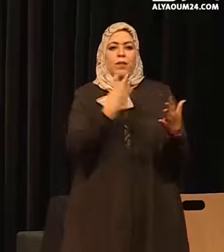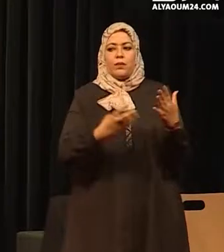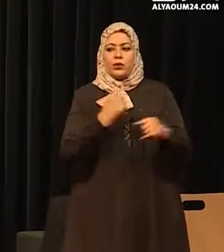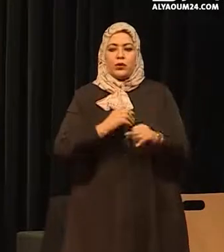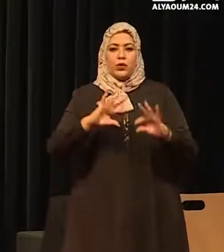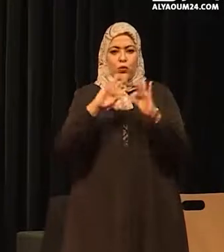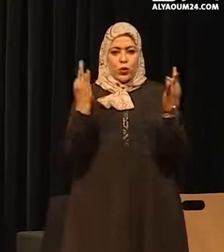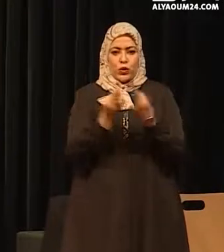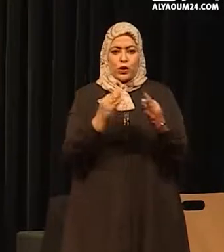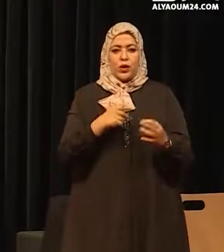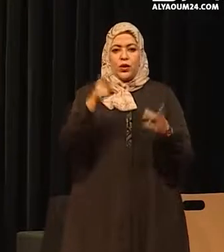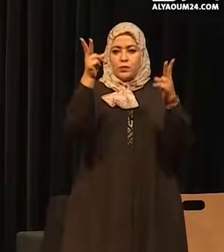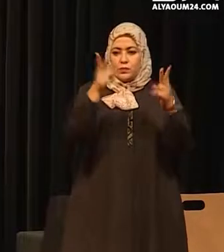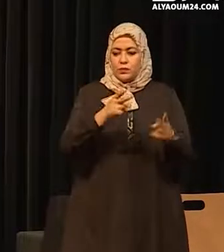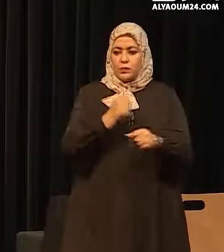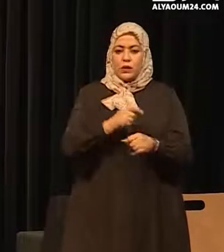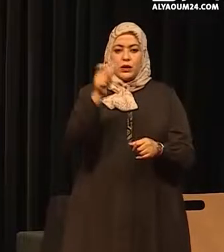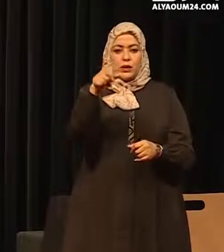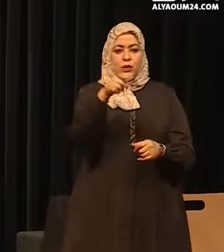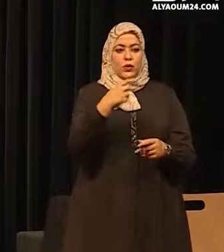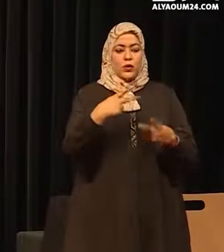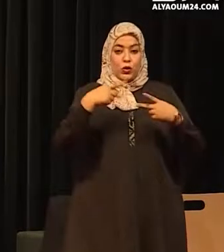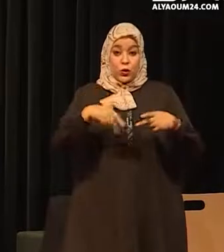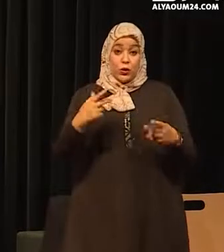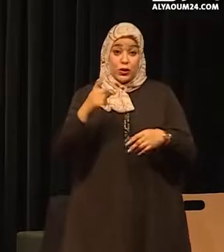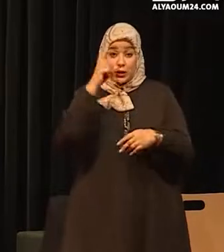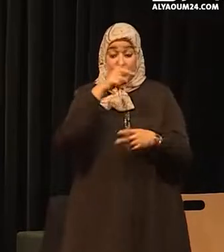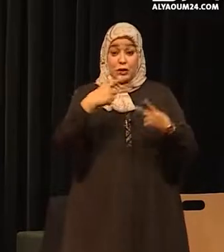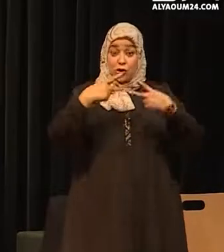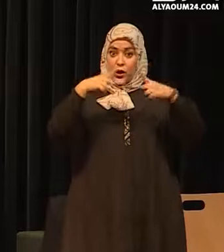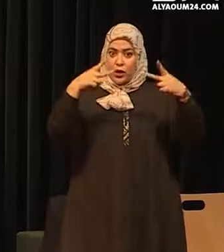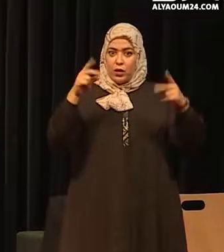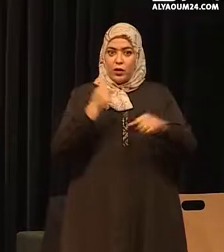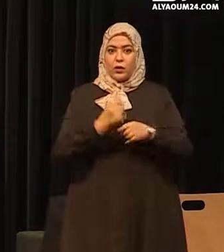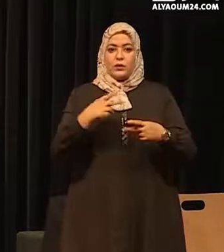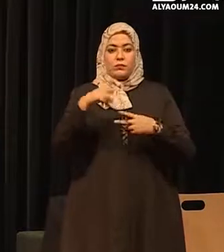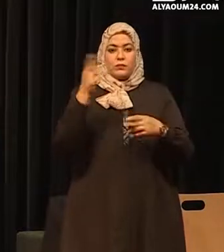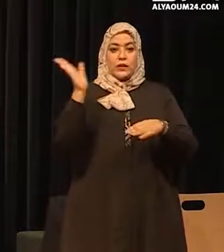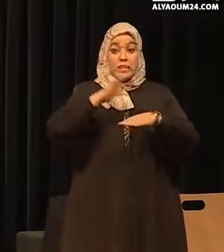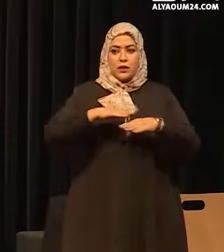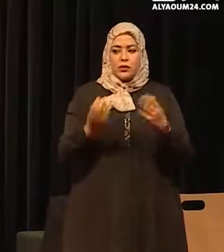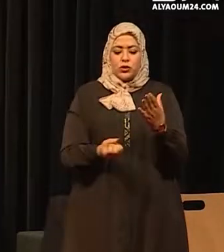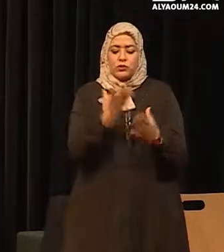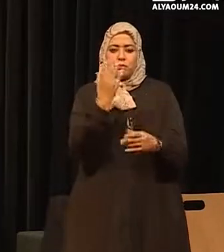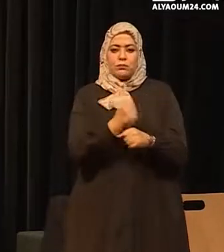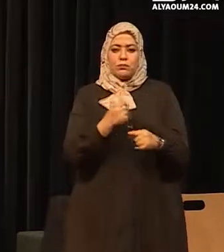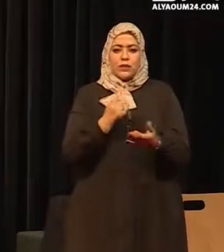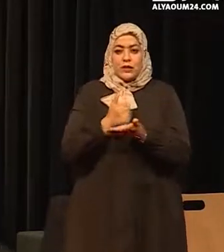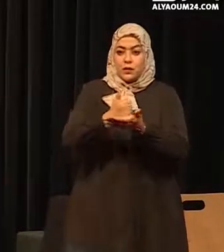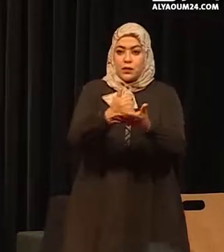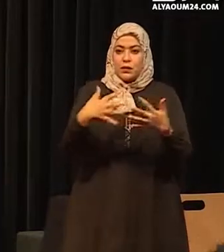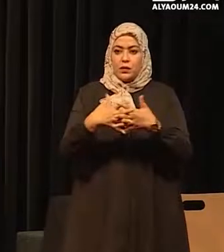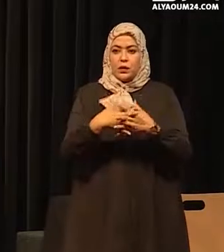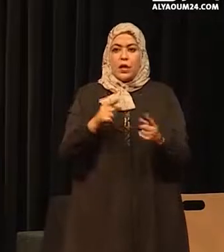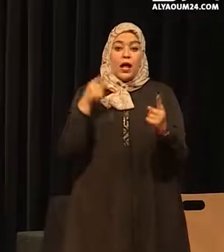الموجهة للأسر حضرت سيدة أستاذة يشكل إطلاق هذه المنصة إضافة نوعية للمساهمة في